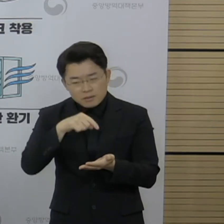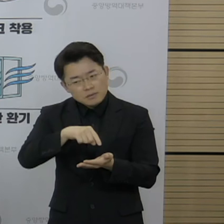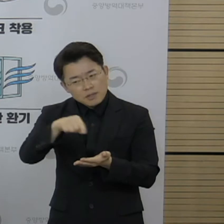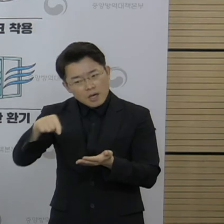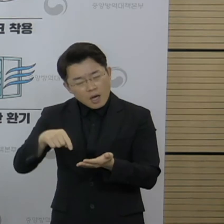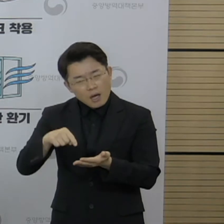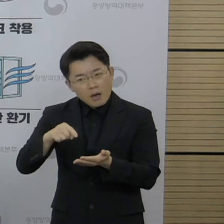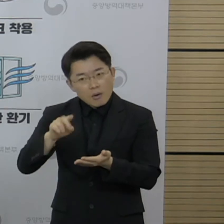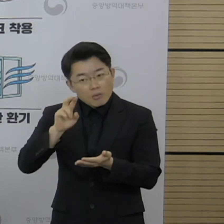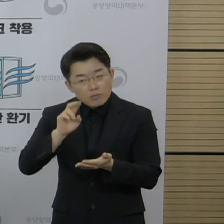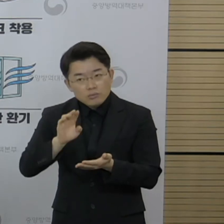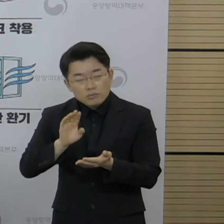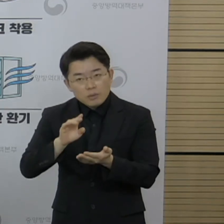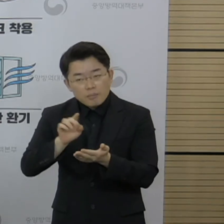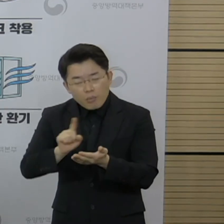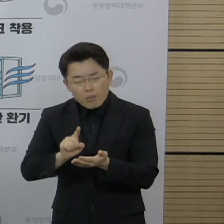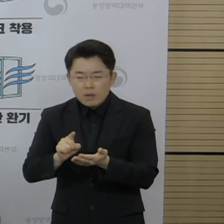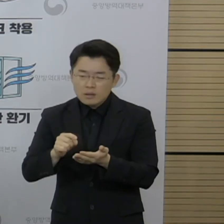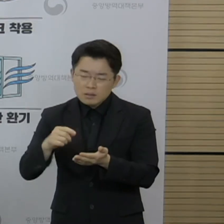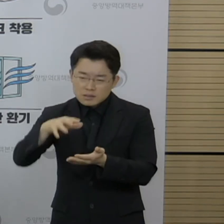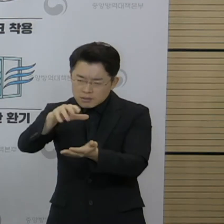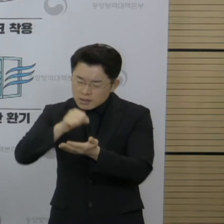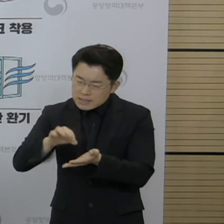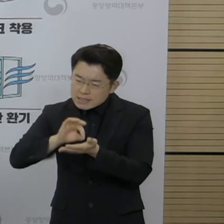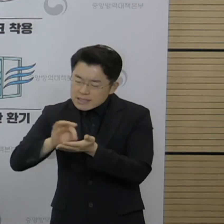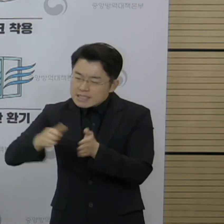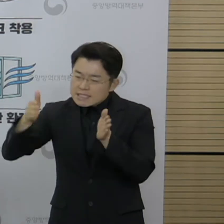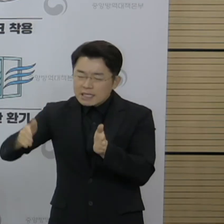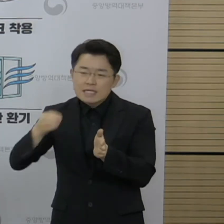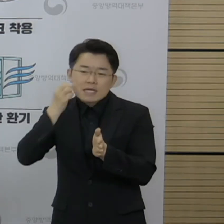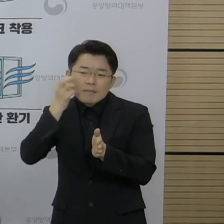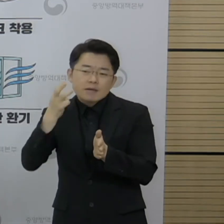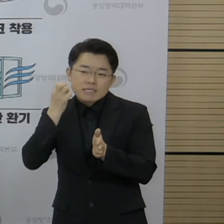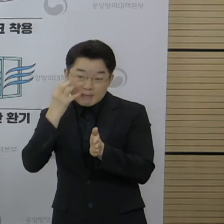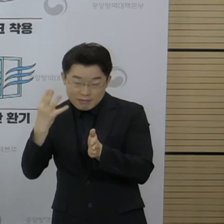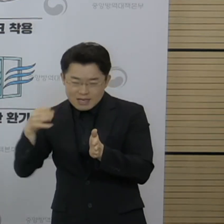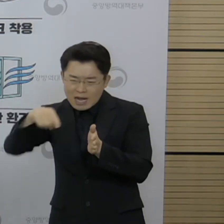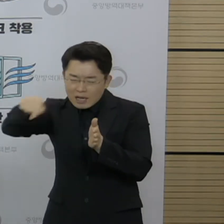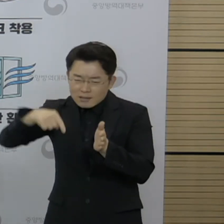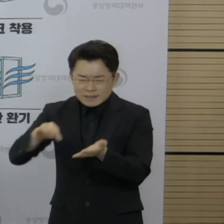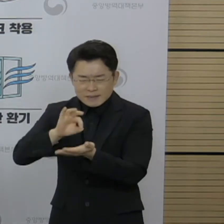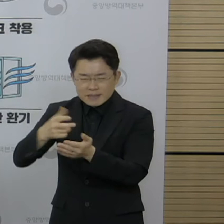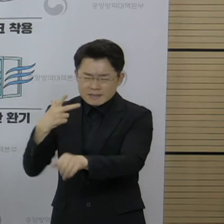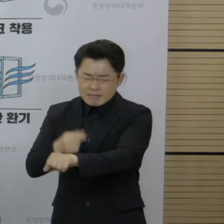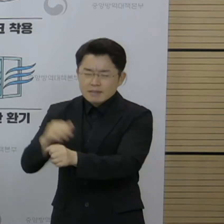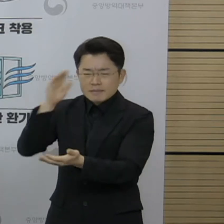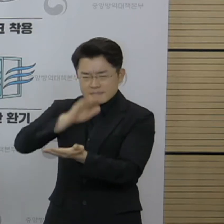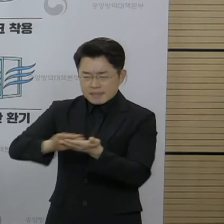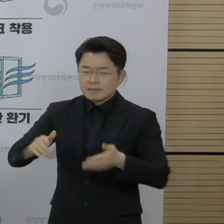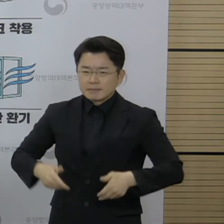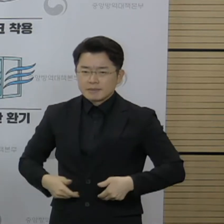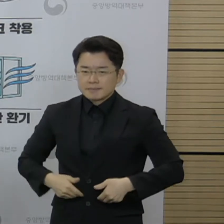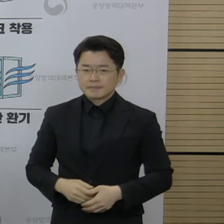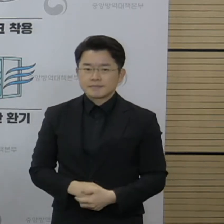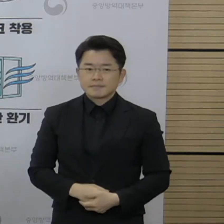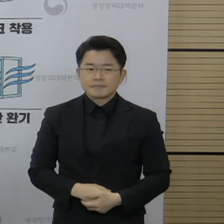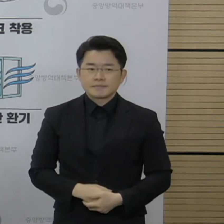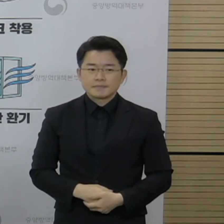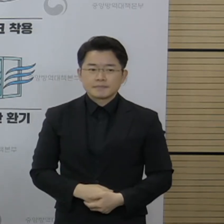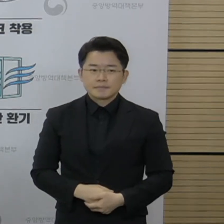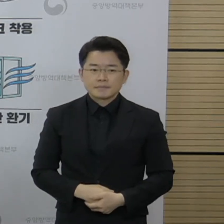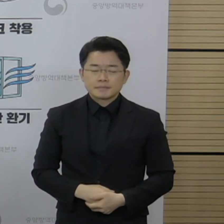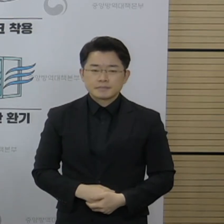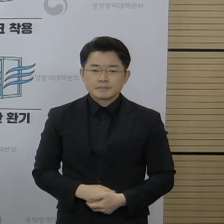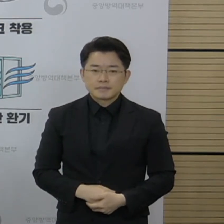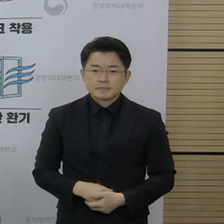기간이 한 3, 4개월 정도 되는 그런 상황이기 때문에 한 달 정도 남은 유효기간은 품질에